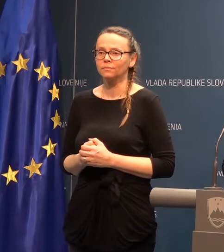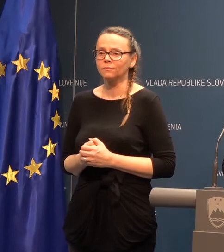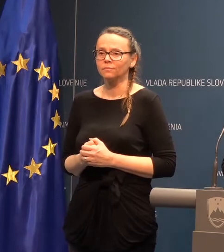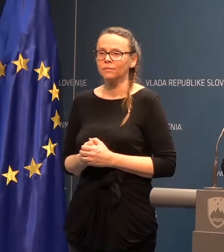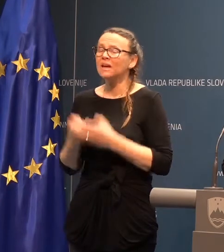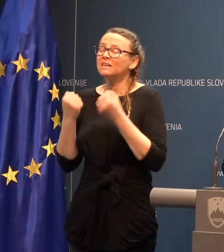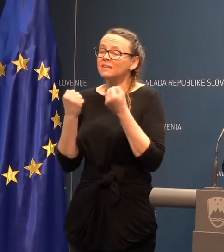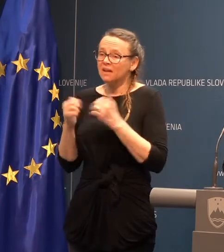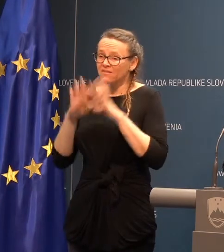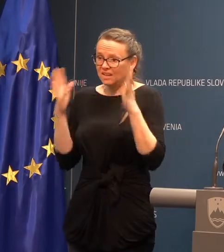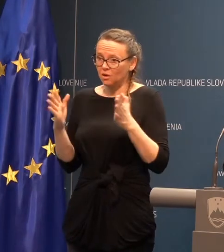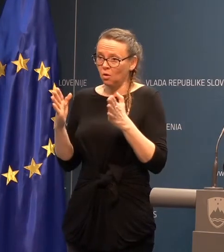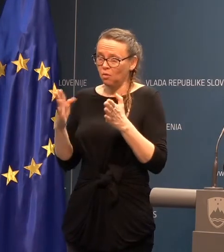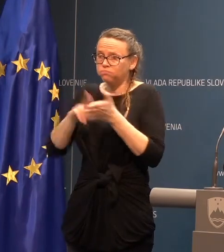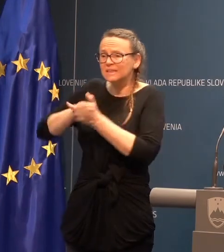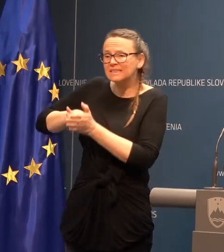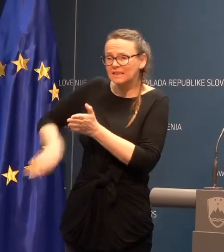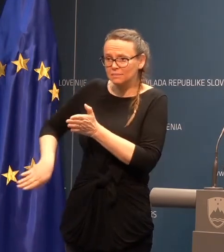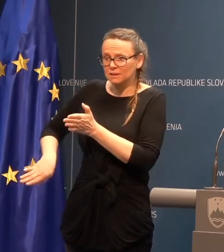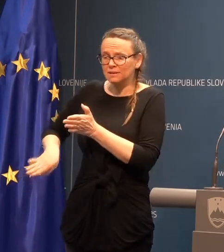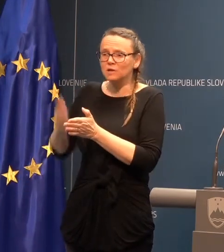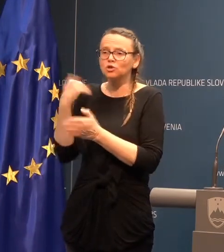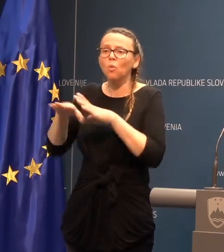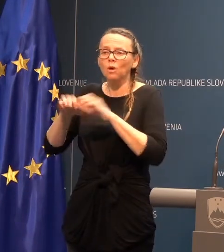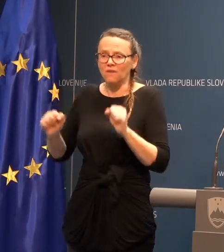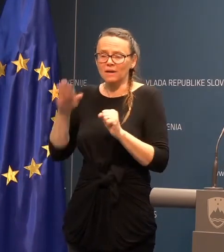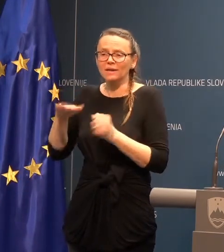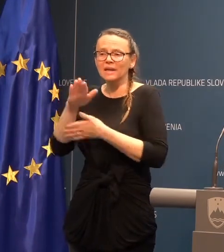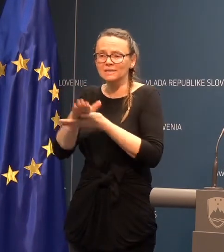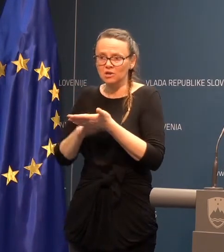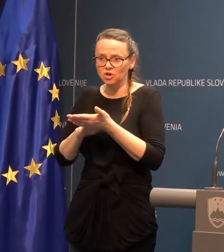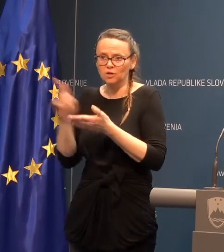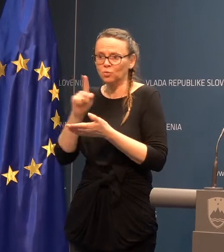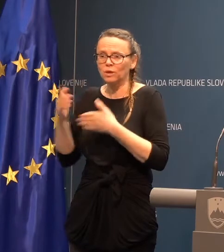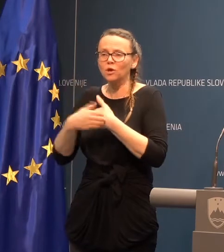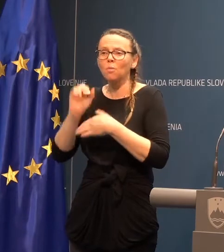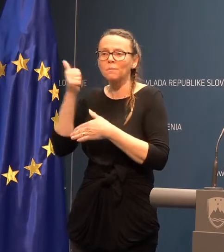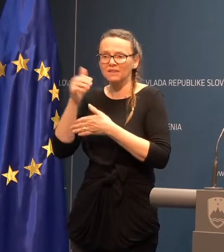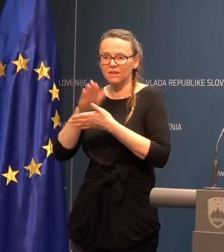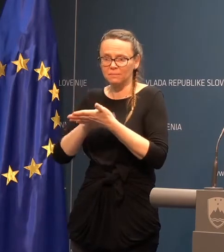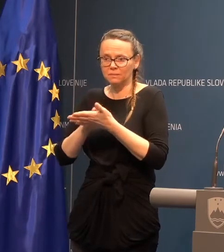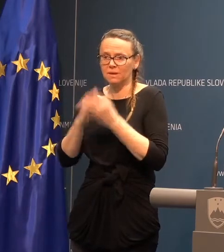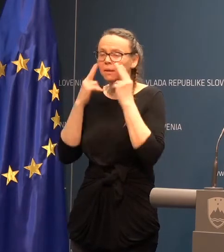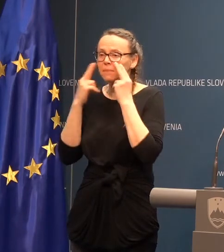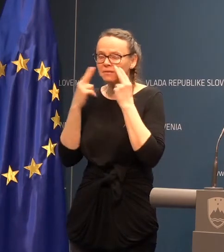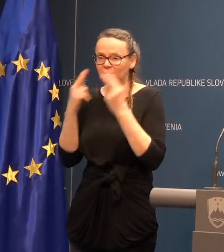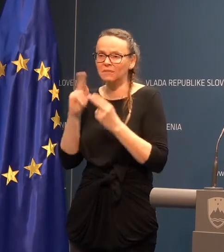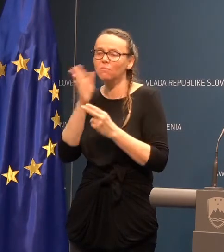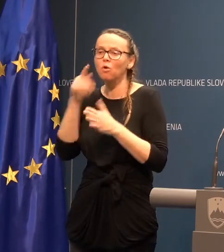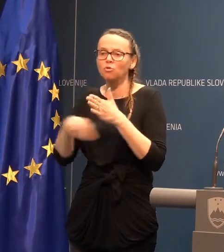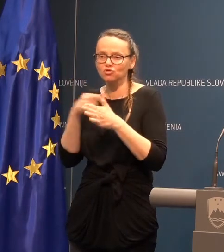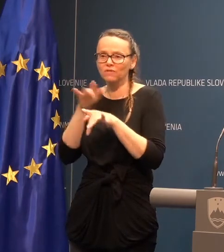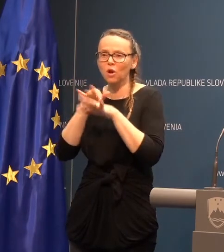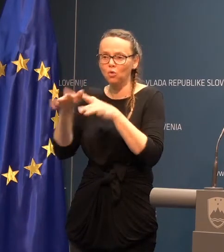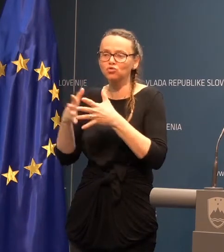Zelo veliko stigmatizacijo smo se ukvarjali na začetku in na prvi primerji. Predvidevam pa, ko bošte videli